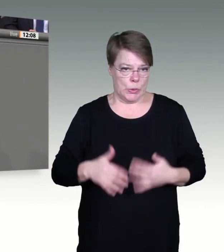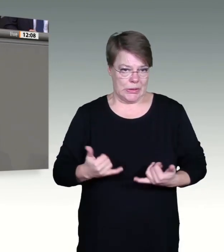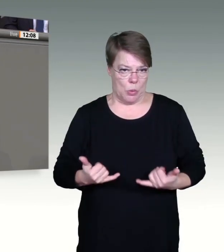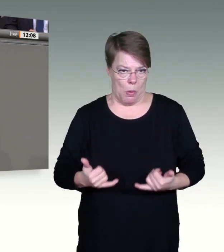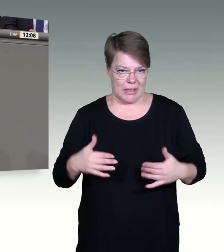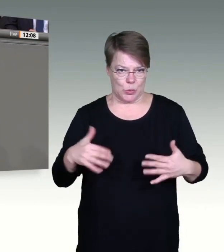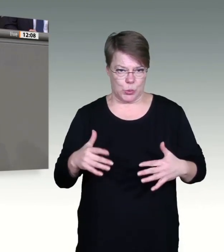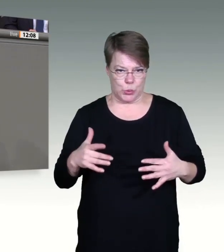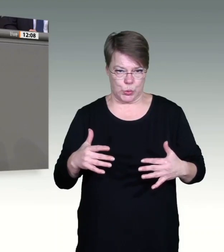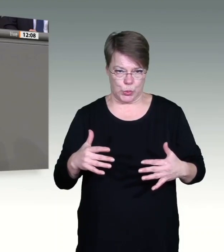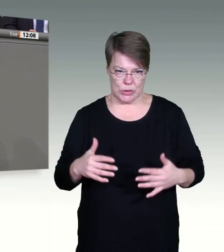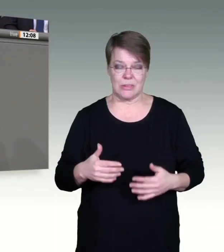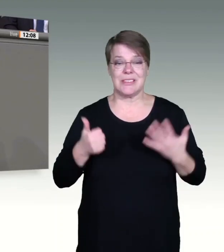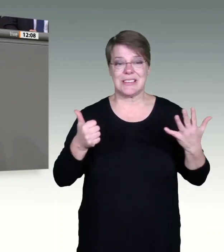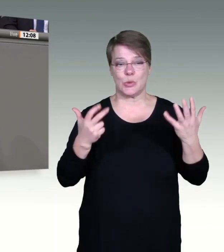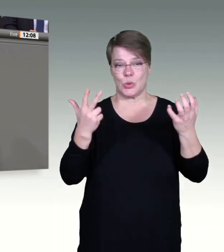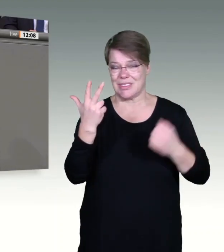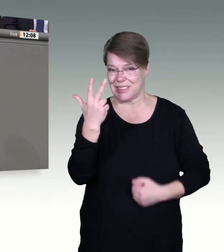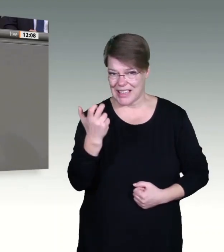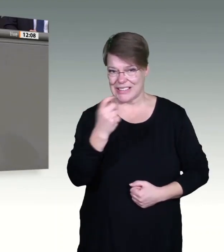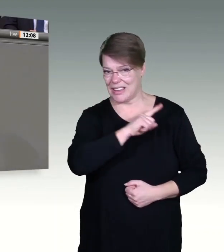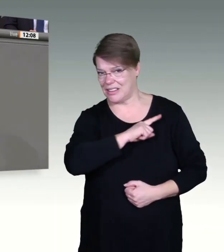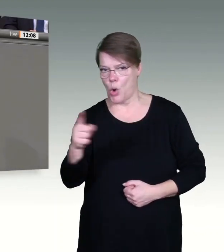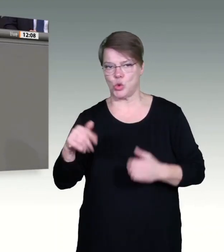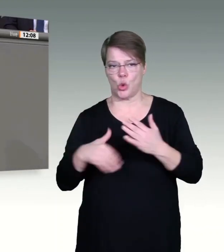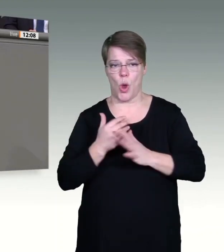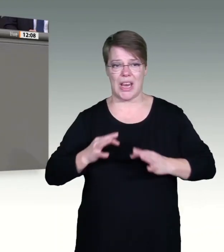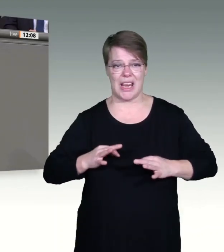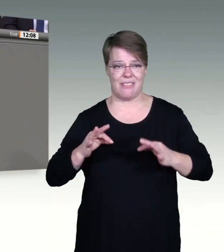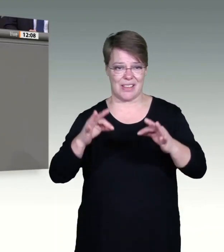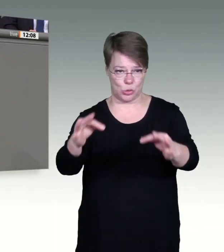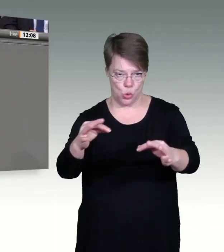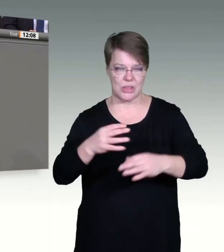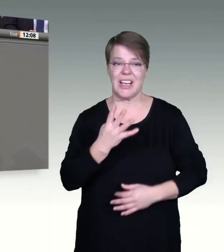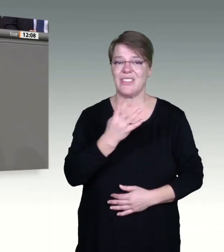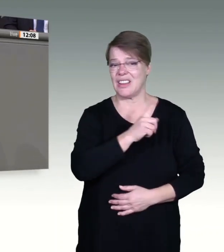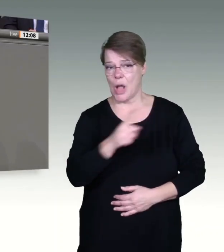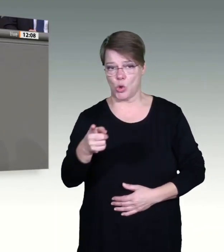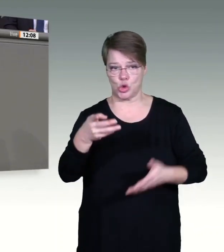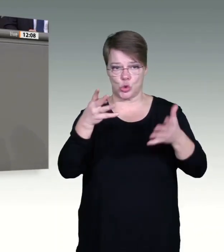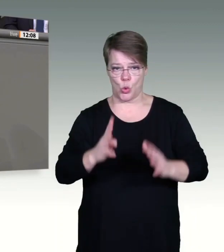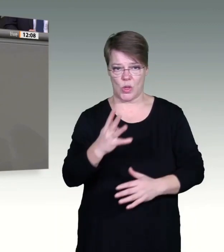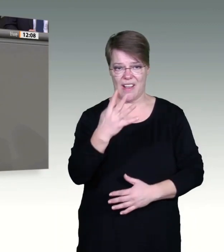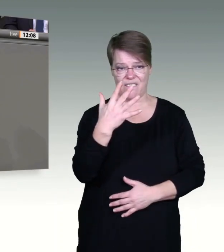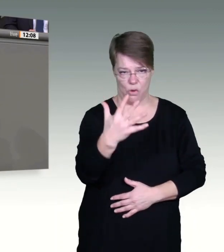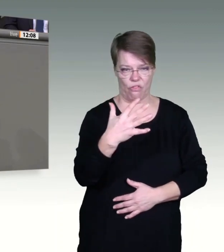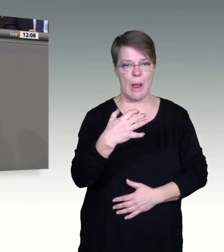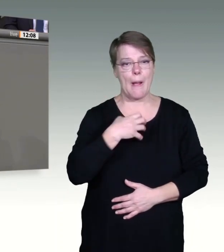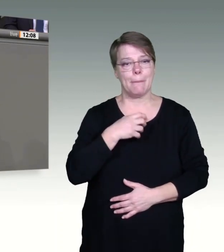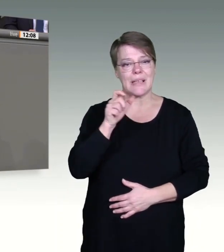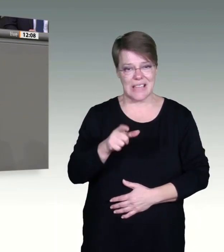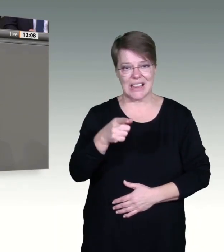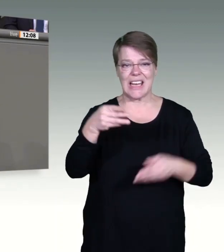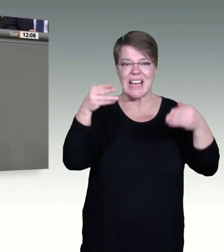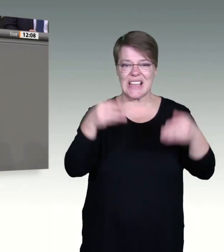905 Patienten auf Intensivstationen, mehr als die Hälfte davon beatmet, fast 20 Prozent